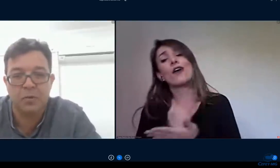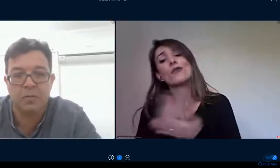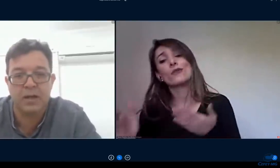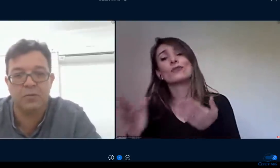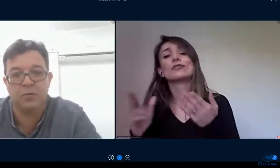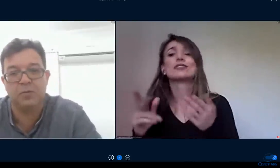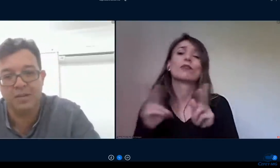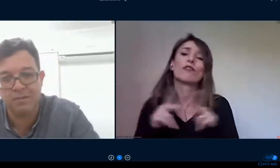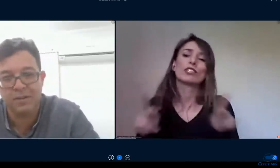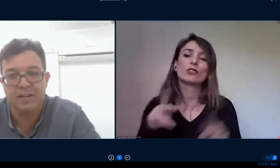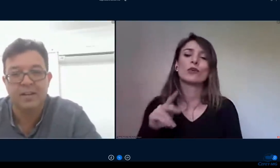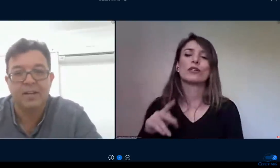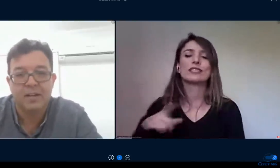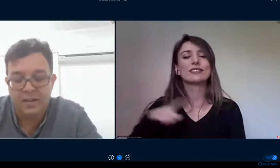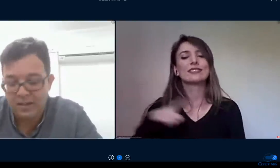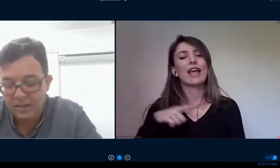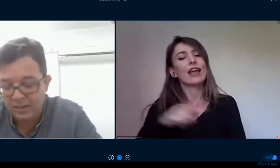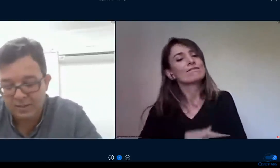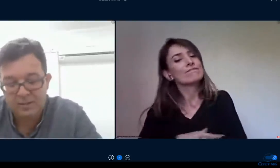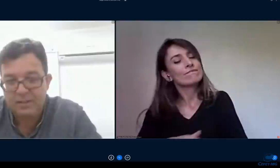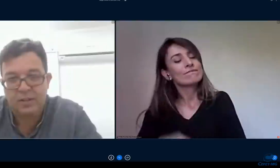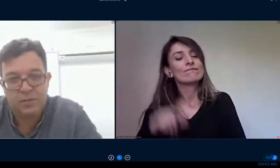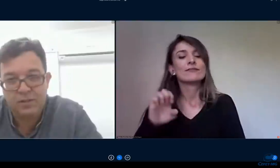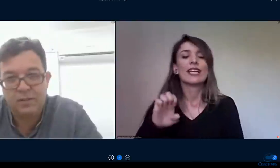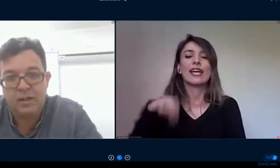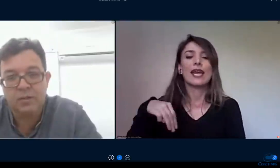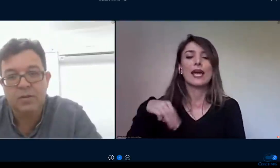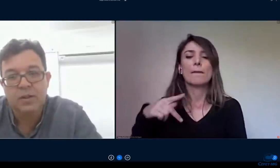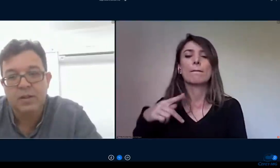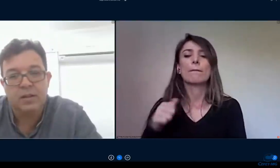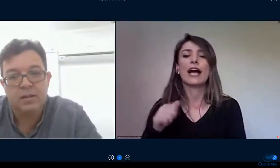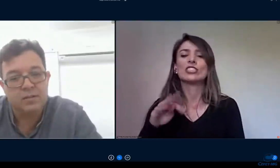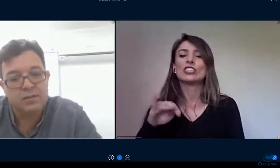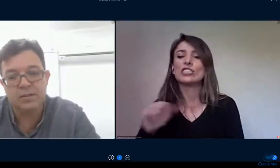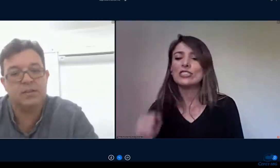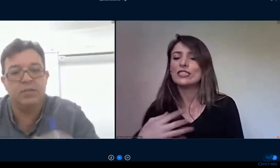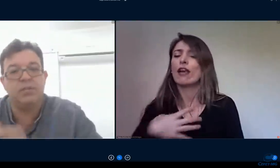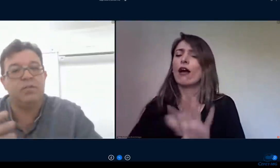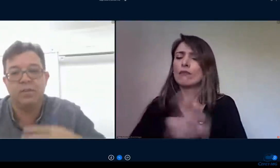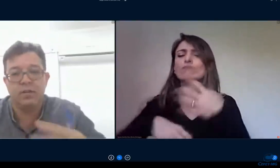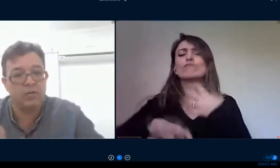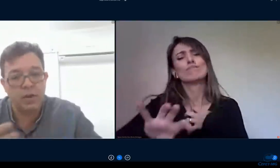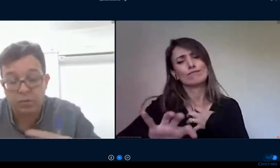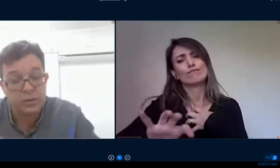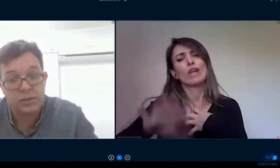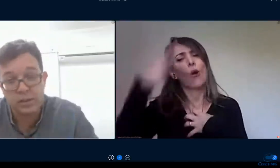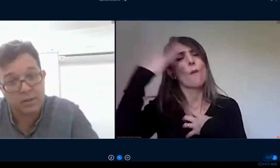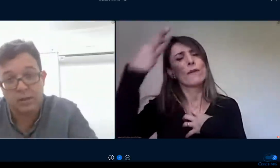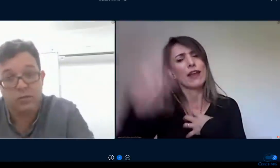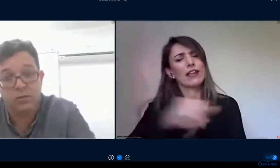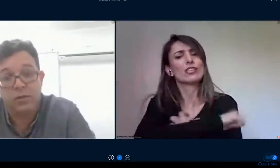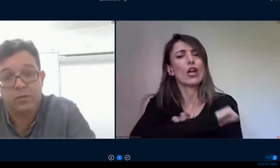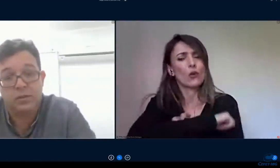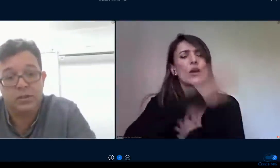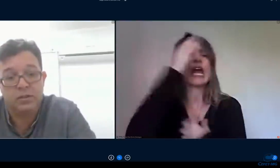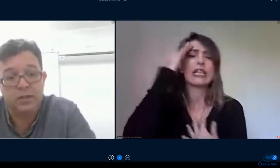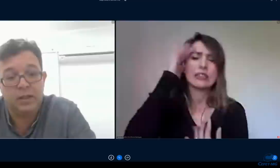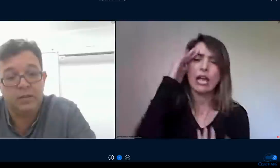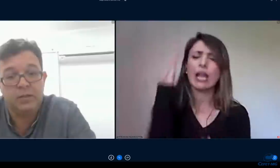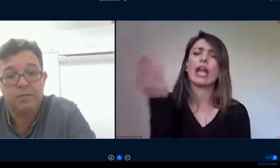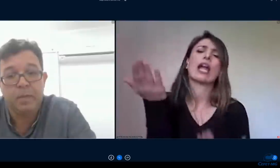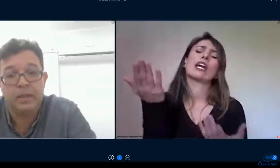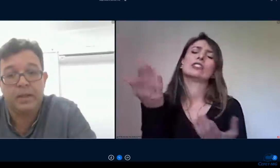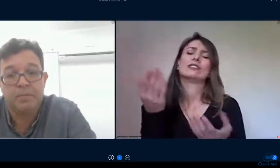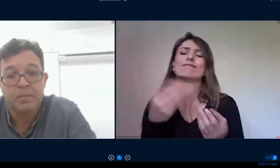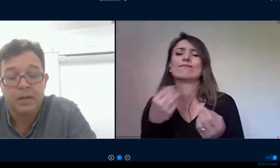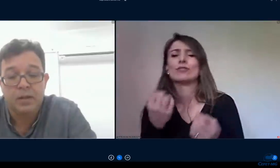entendem um pouco mais os do dever às vezes não então a gente vive o nosso cotidiano é isso o cotidiano